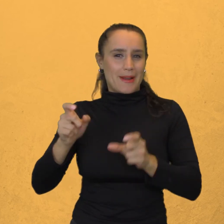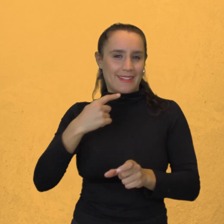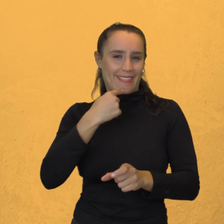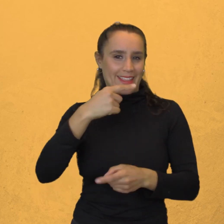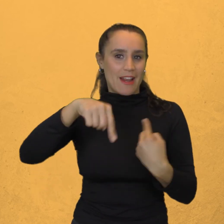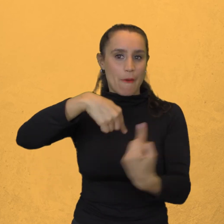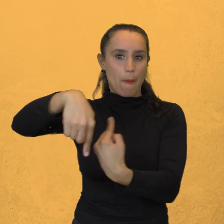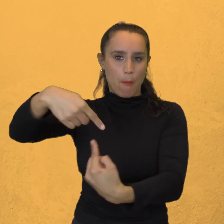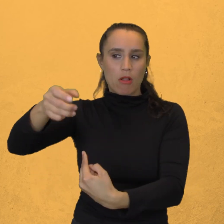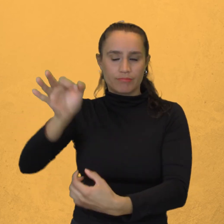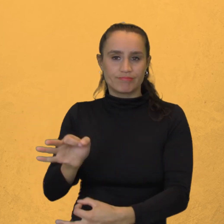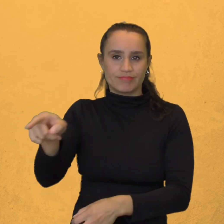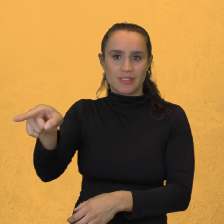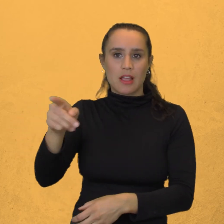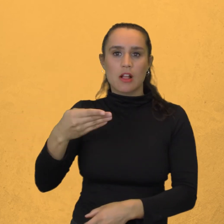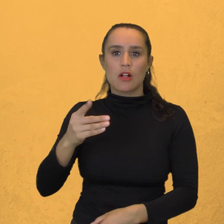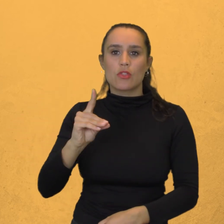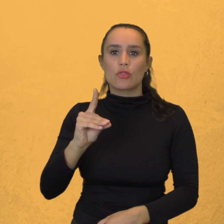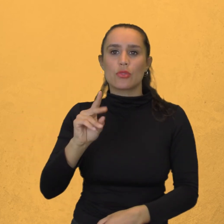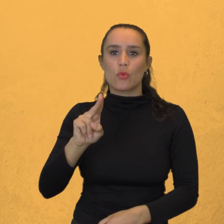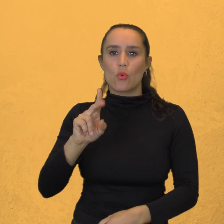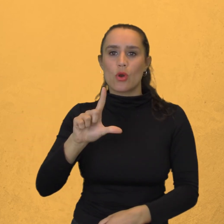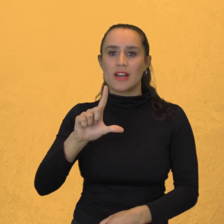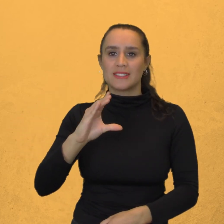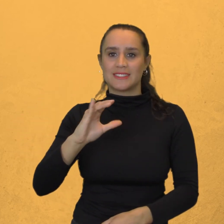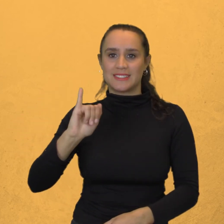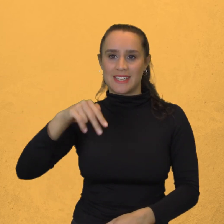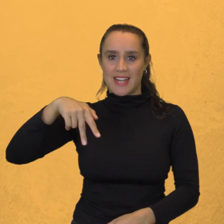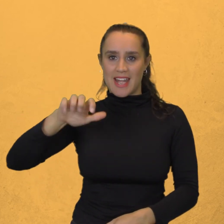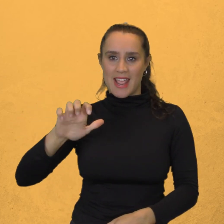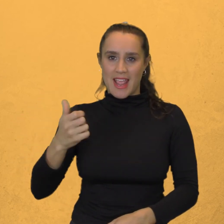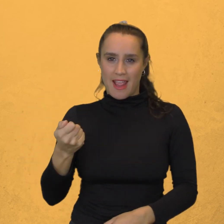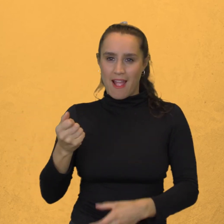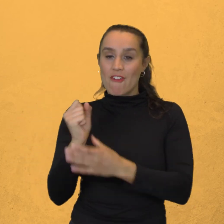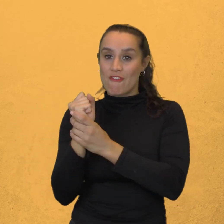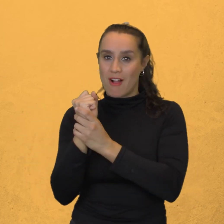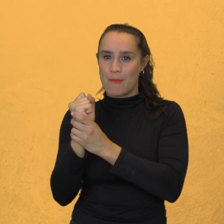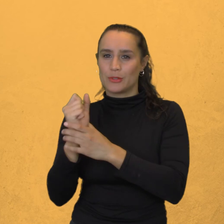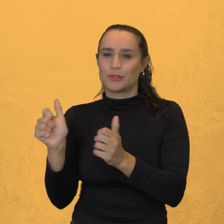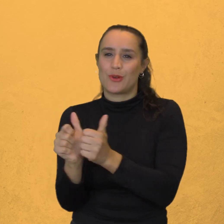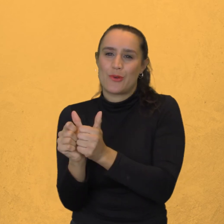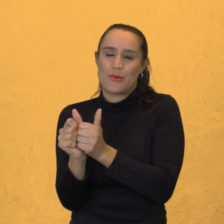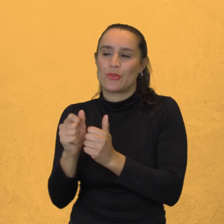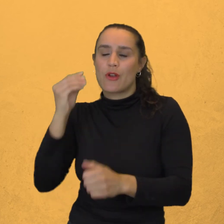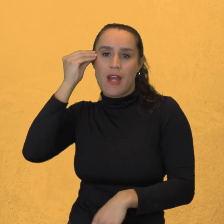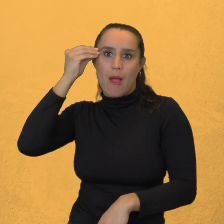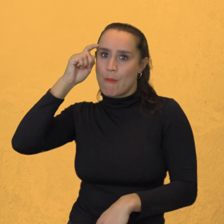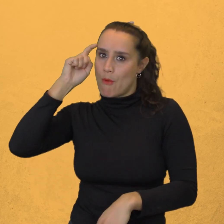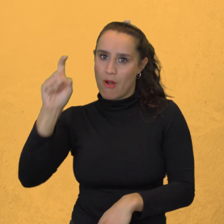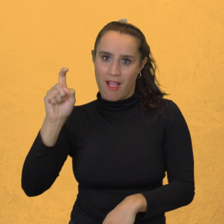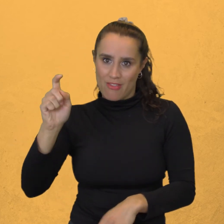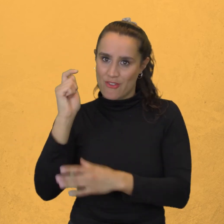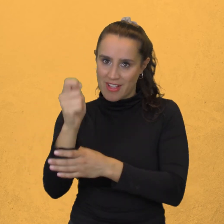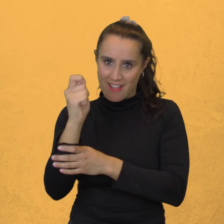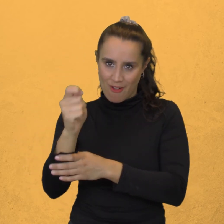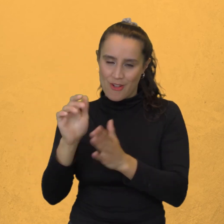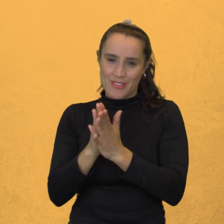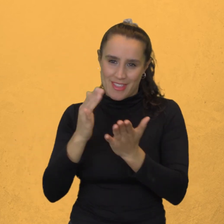Varios artistas Sacaron el féretro De la ermita Y lo cargaron A hombros Hasta el Parque de Caldas Con música de chirimía